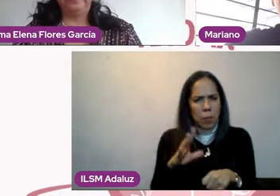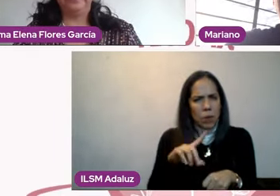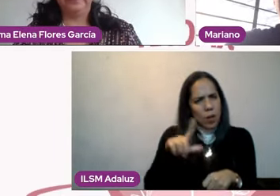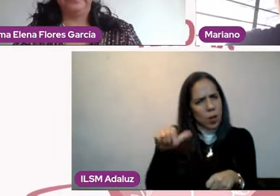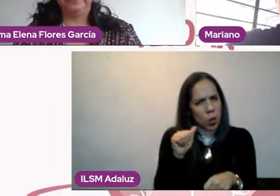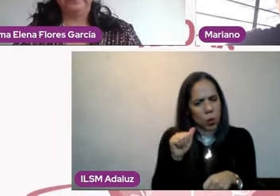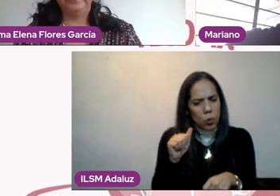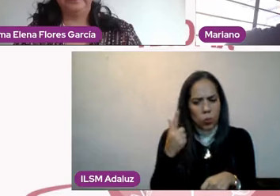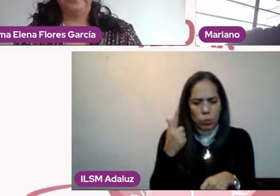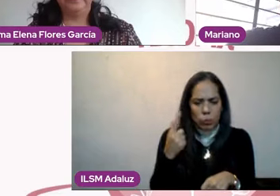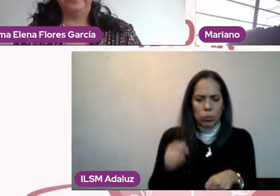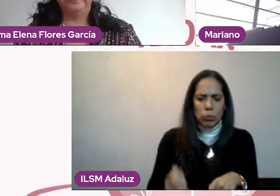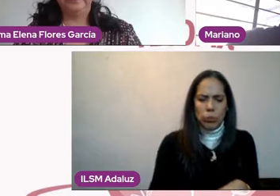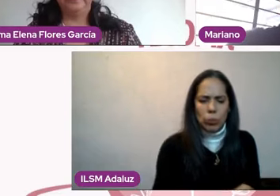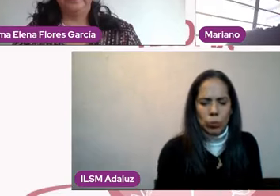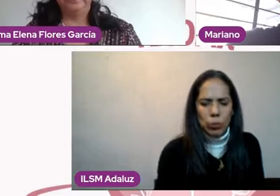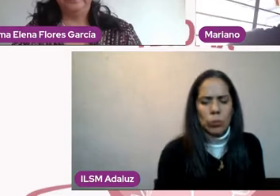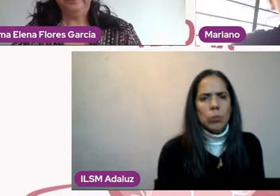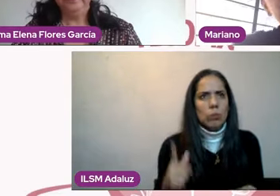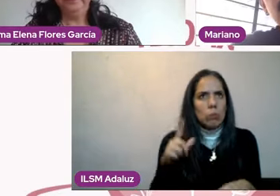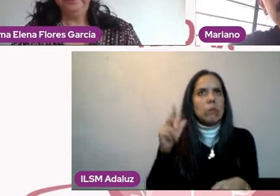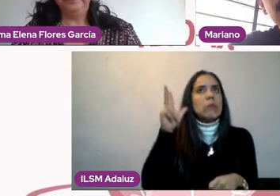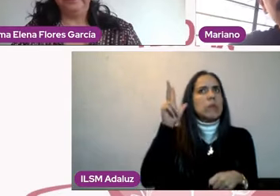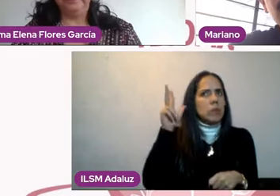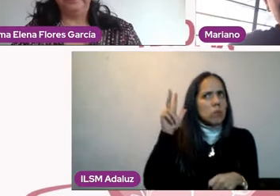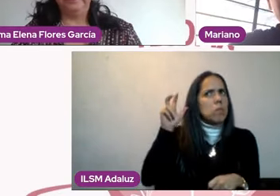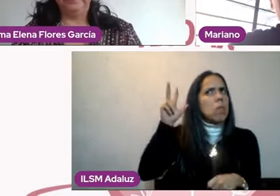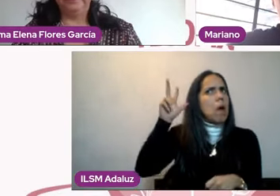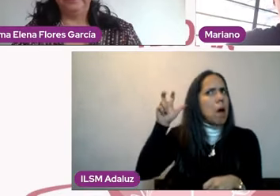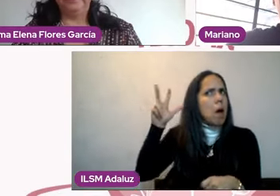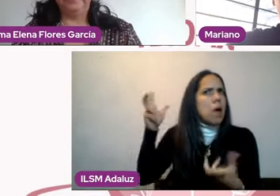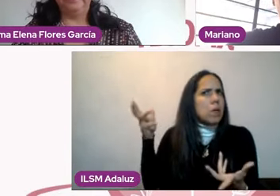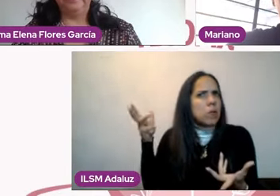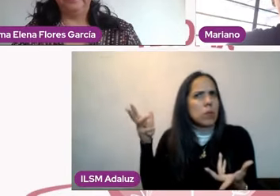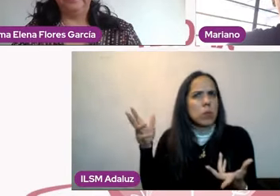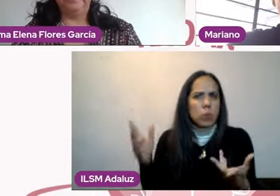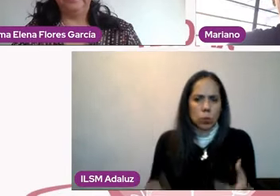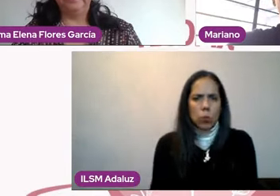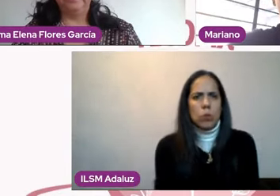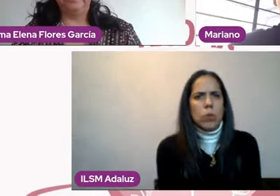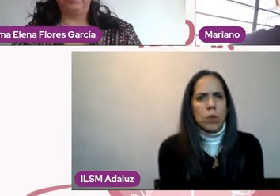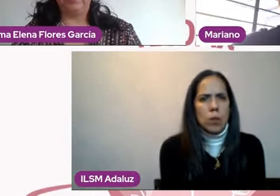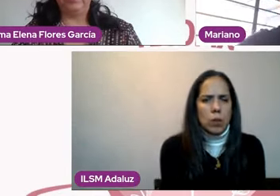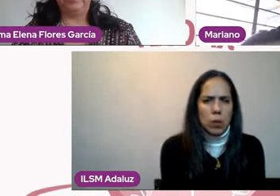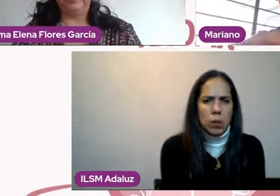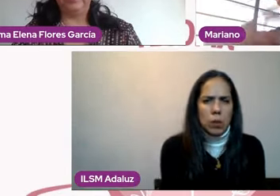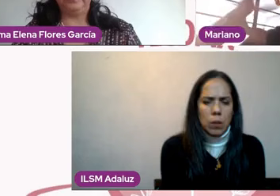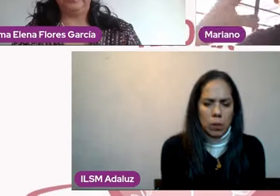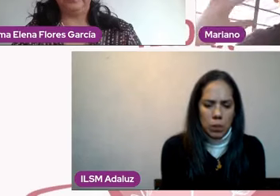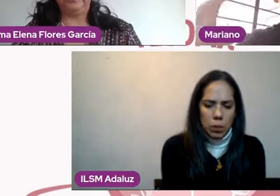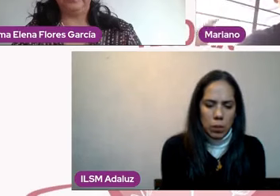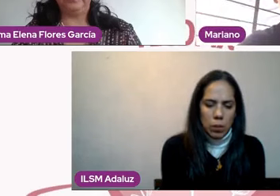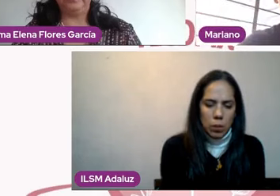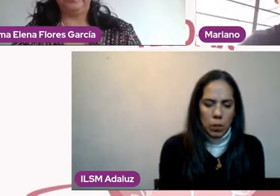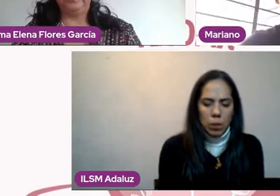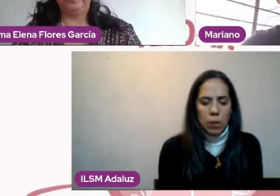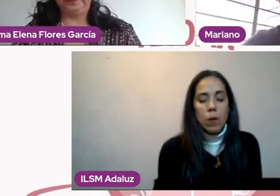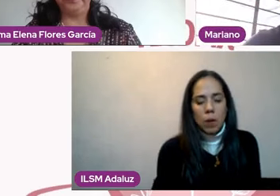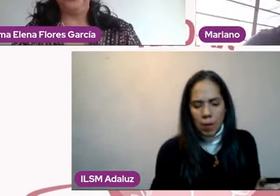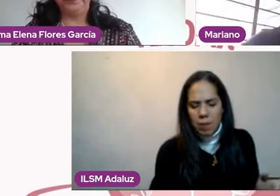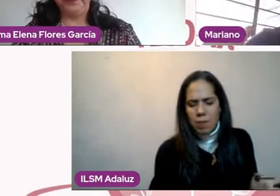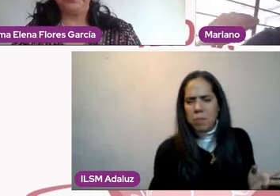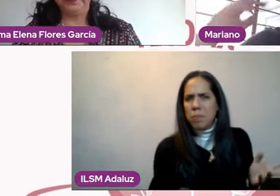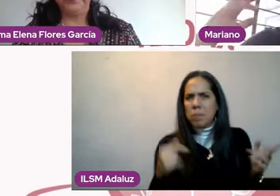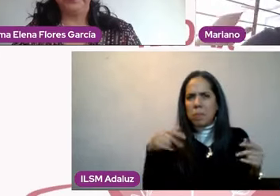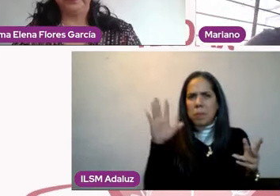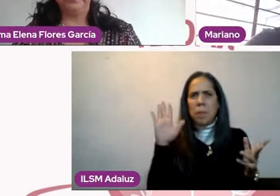discursos, muchos planteamientos en torno a esto que nos hablan de cómo se va construyendo una pareja,